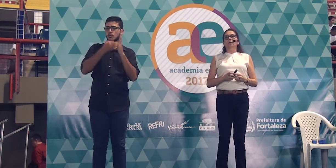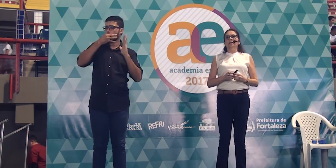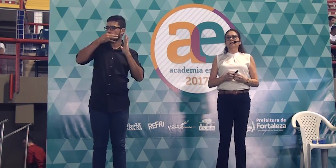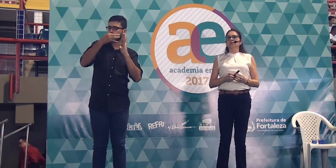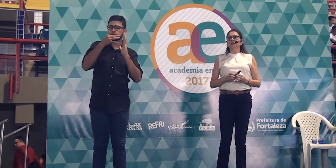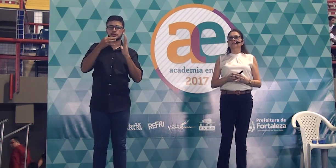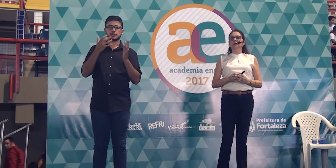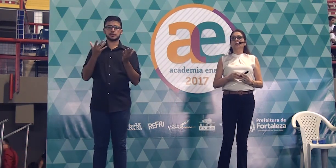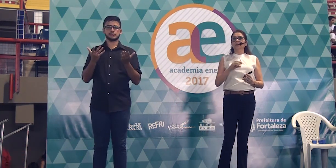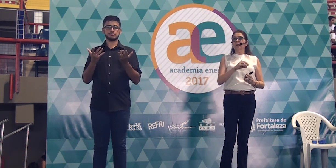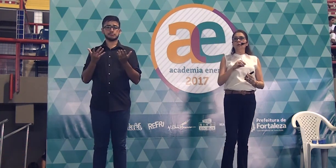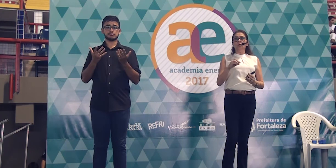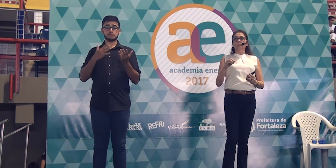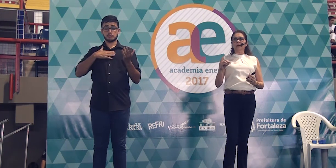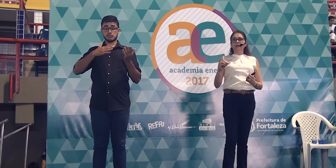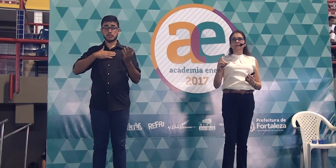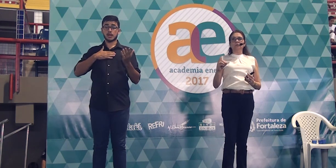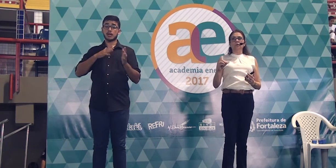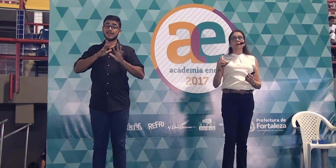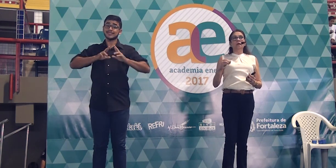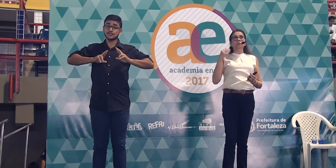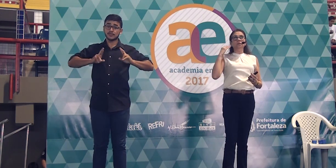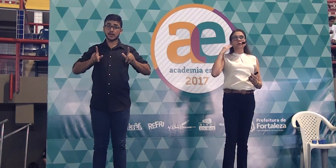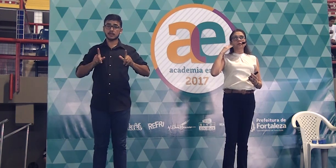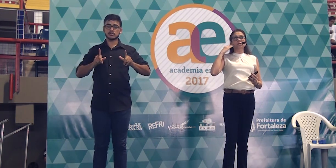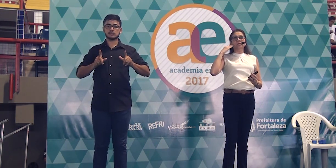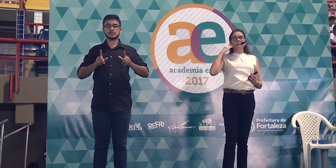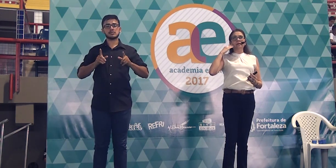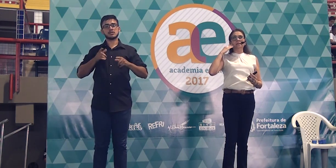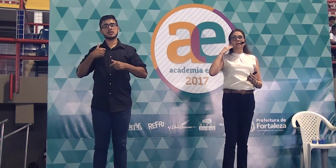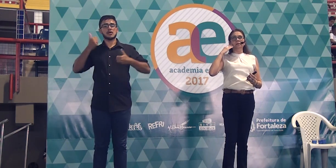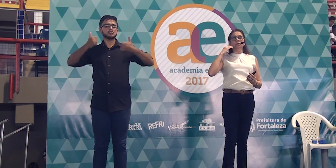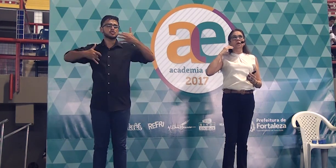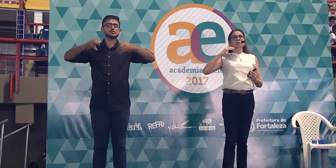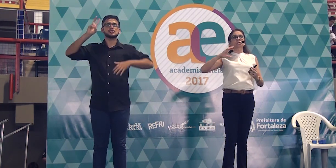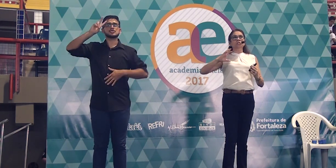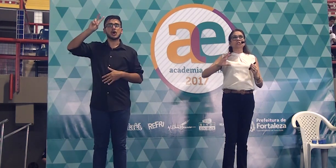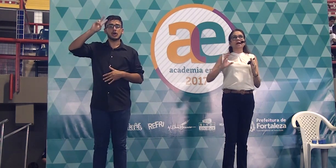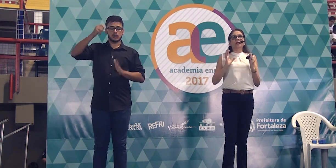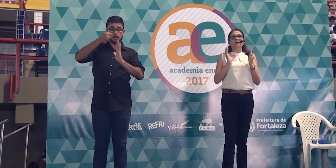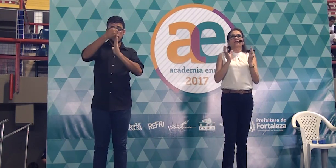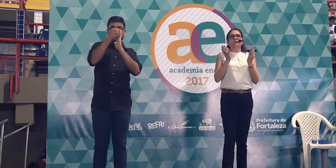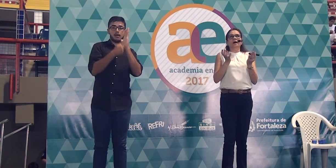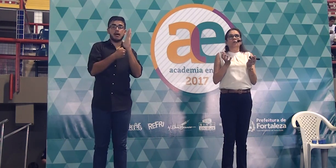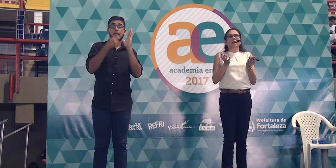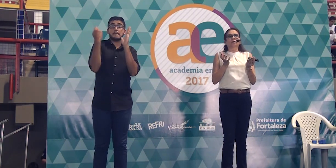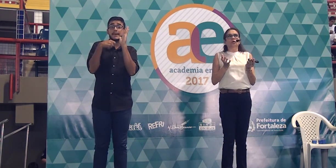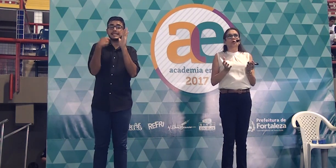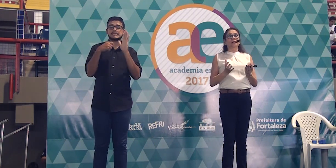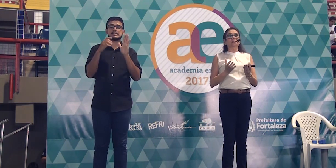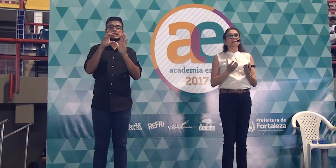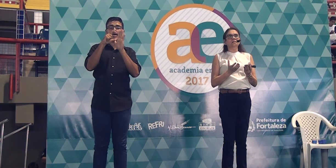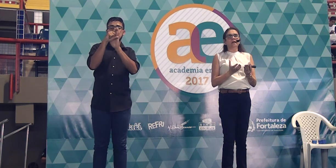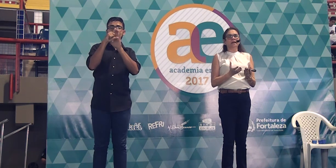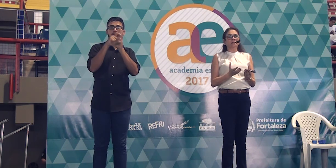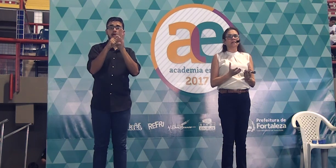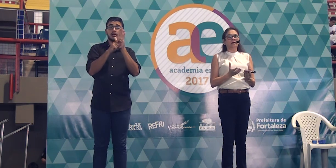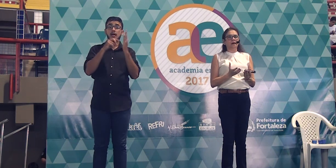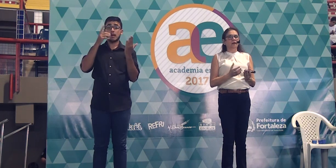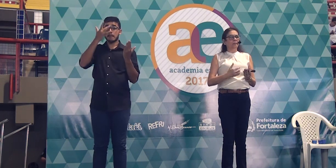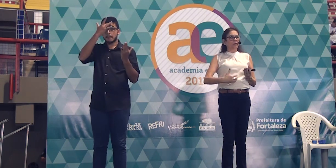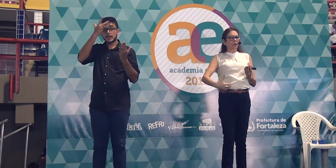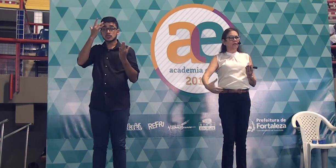argumentativa, quando eu começo, eu tenho que estar pensando de já levar o leitor a se